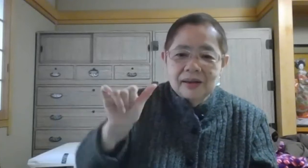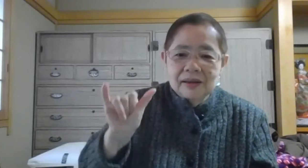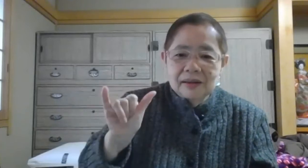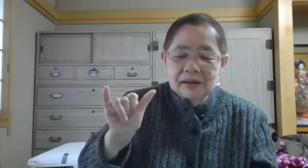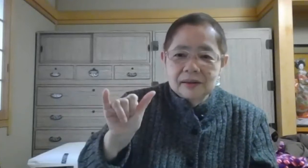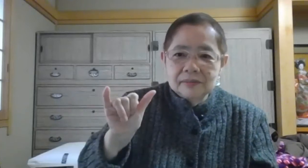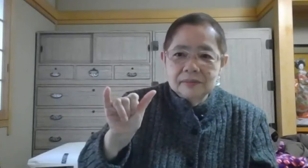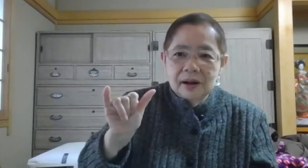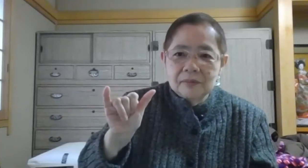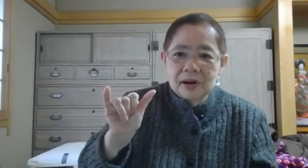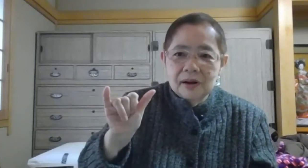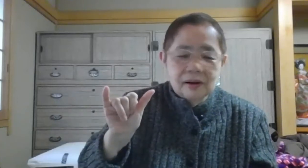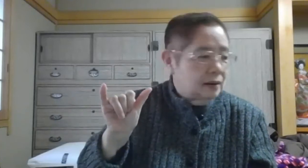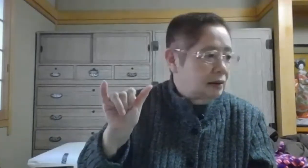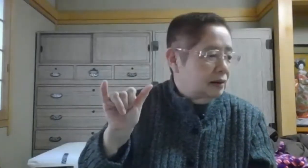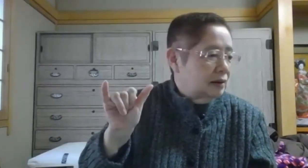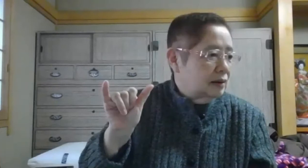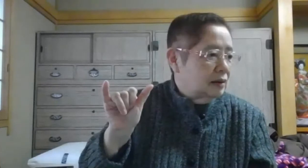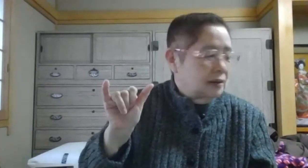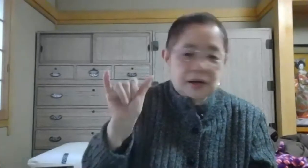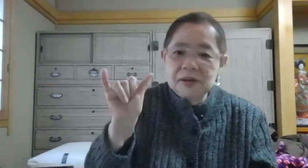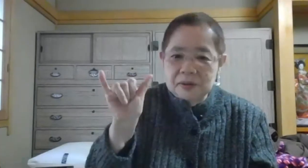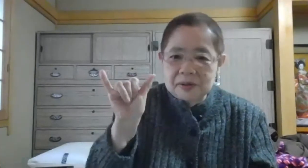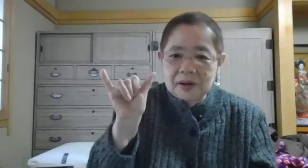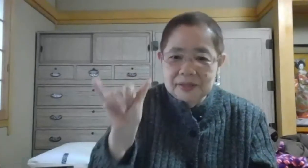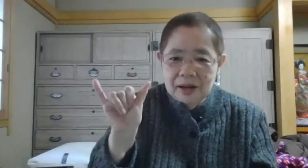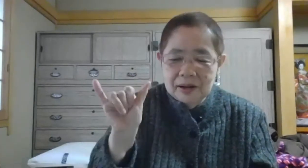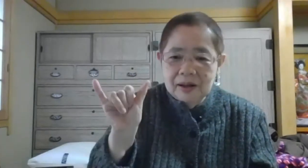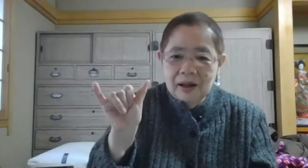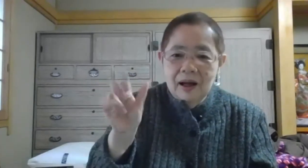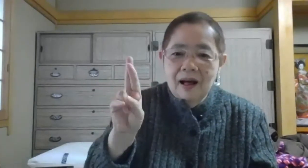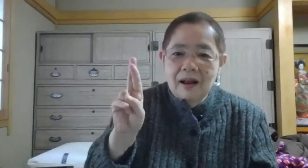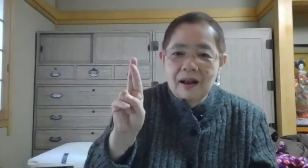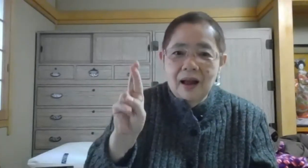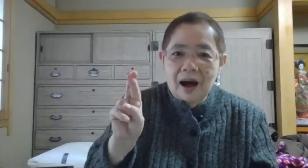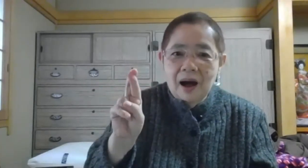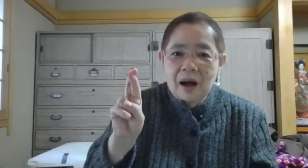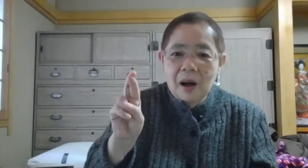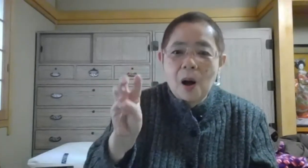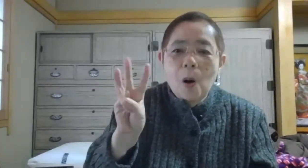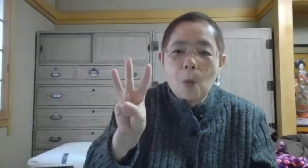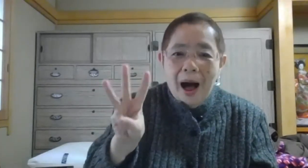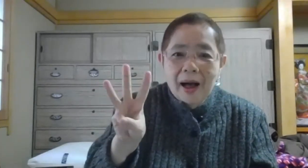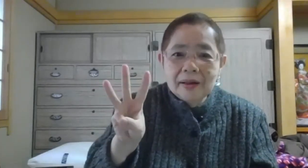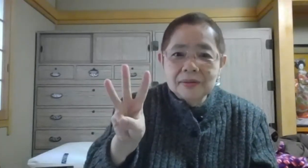はまややらわということ